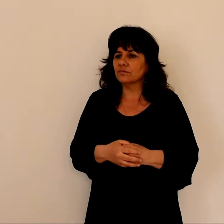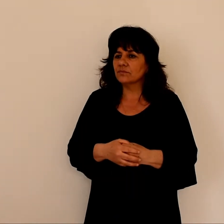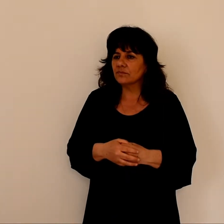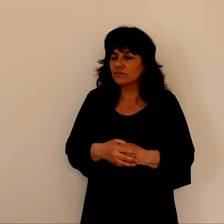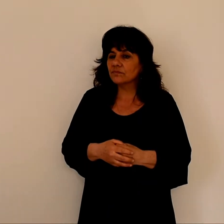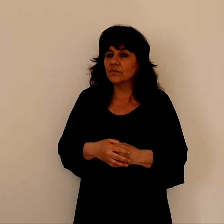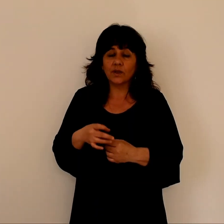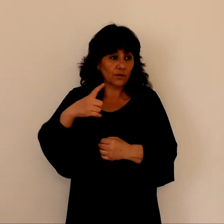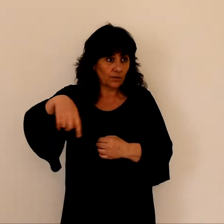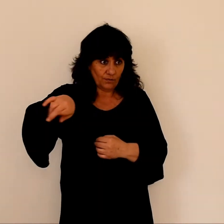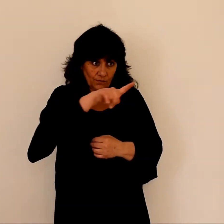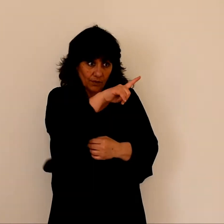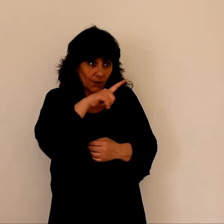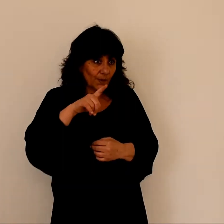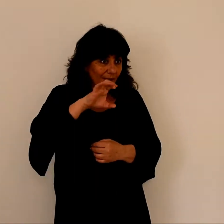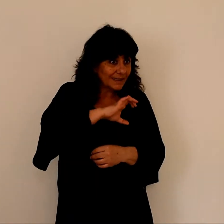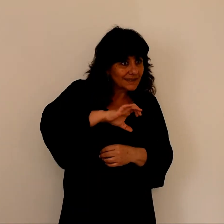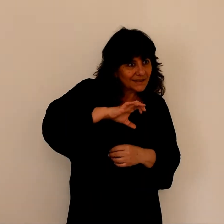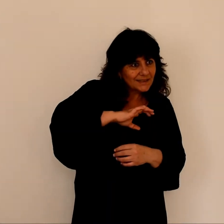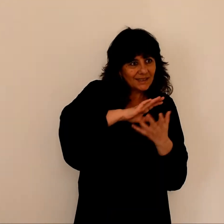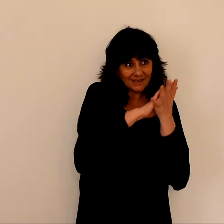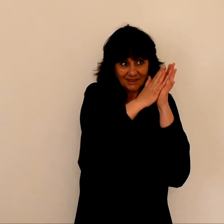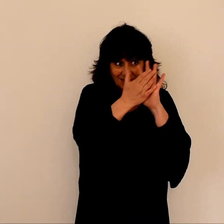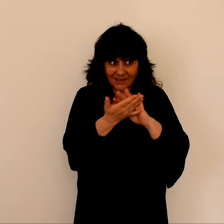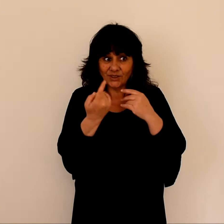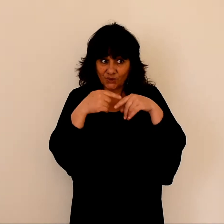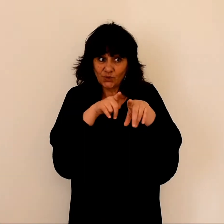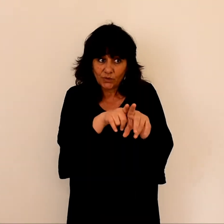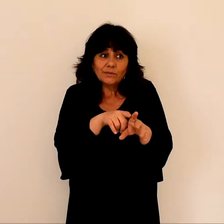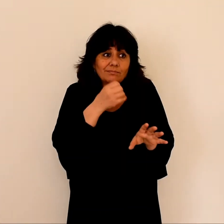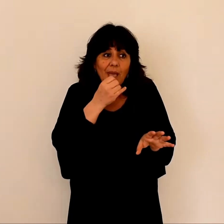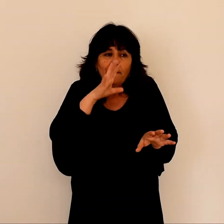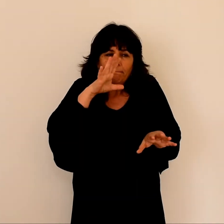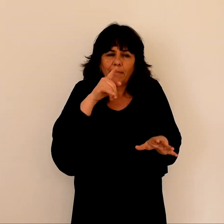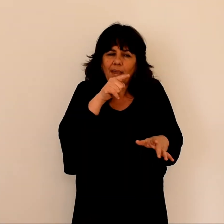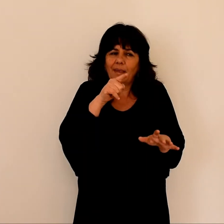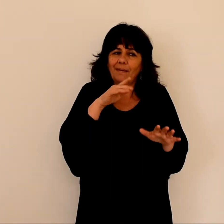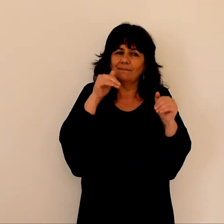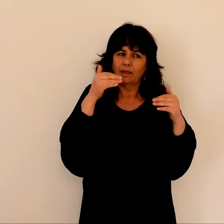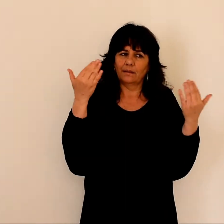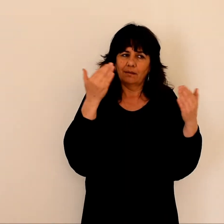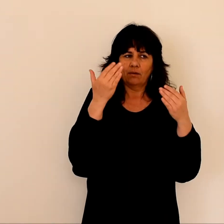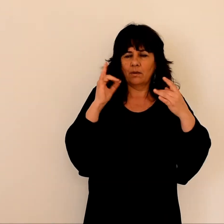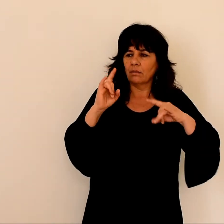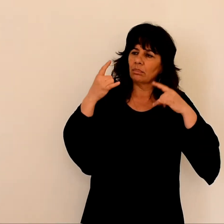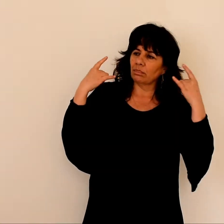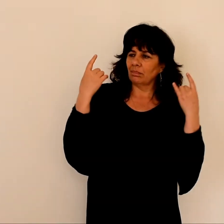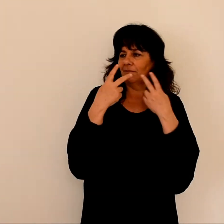des justes Évitez de l'accomplir devant les hommes pour vous faire remarquer